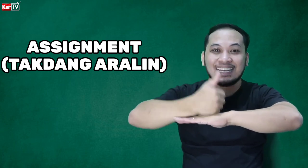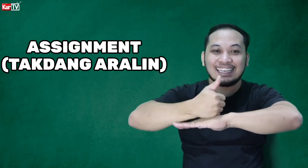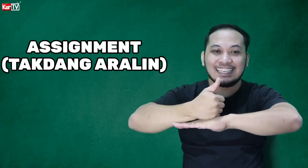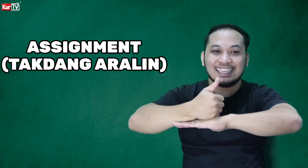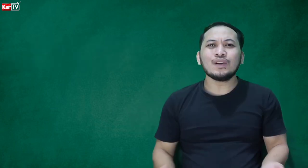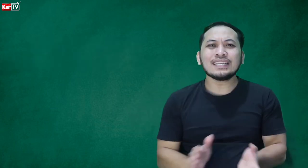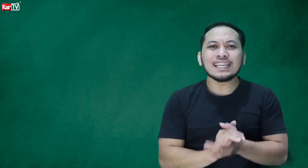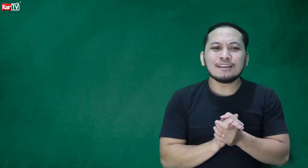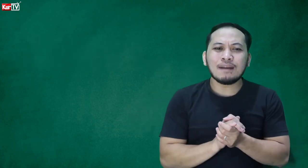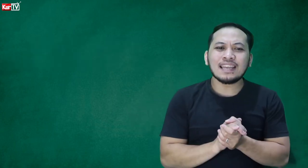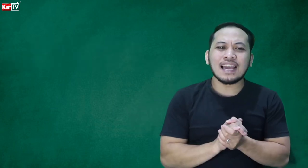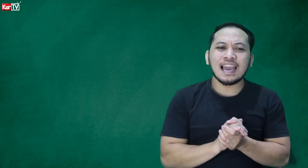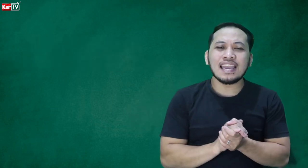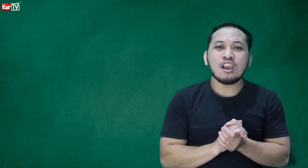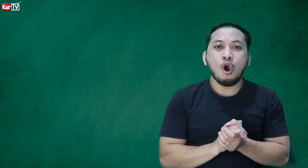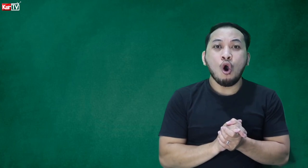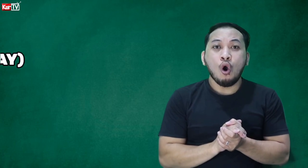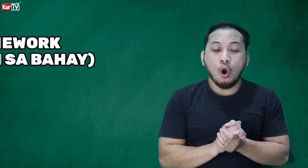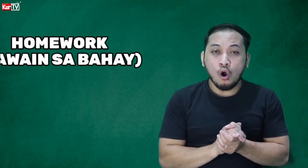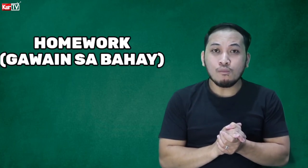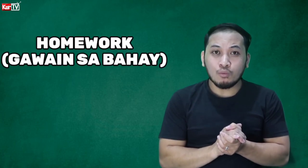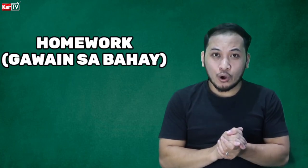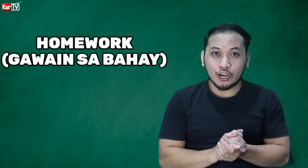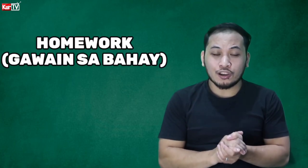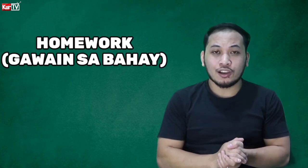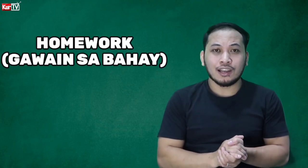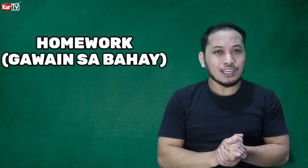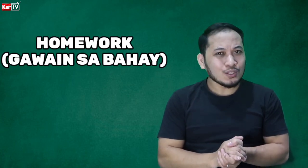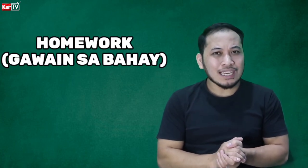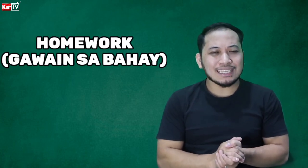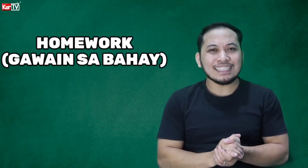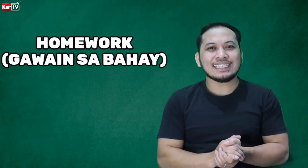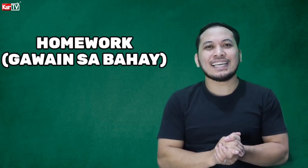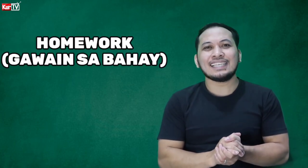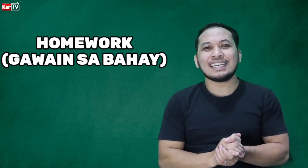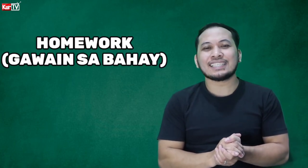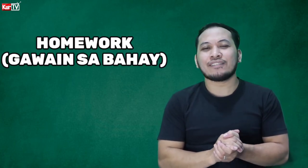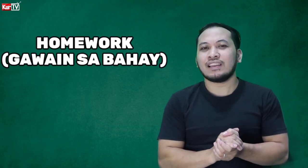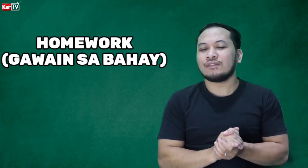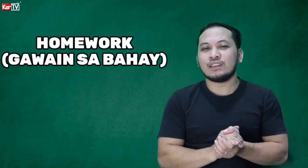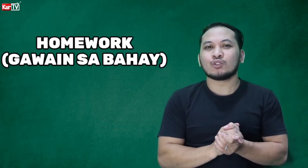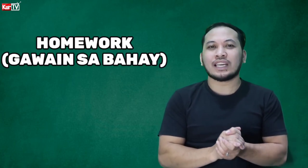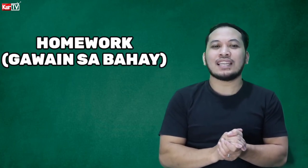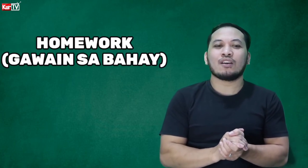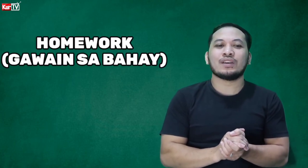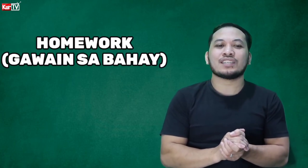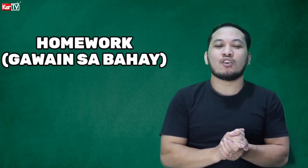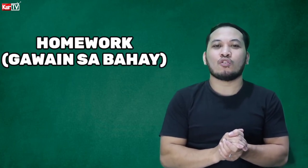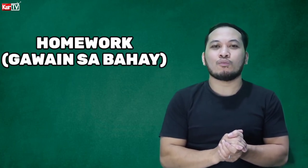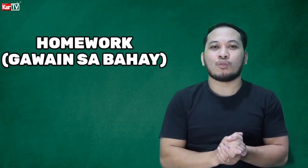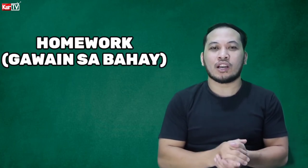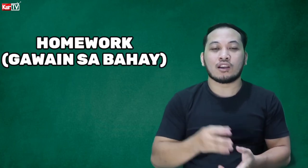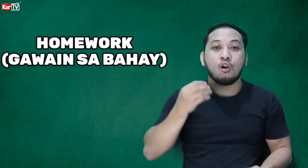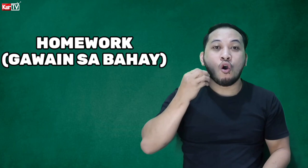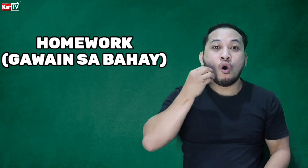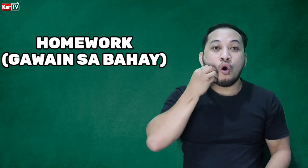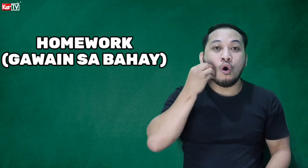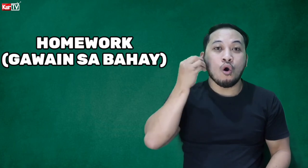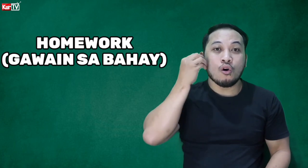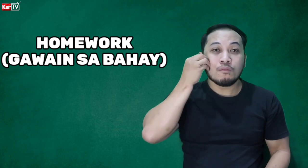Yung isa naman ay homework. Ganito natin isisenya sa Pilipinong Sign Language ang homework. Home